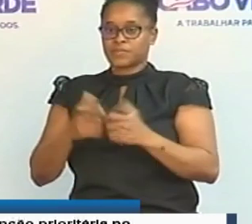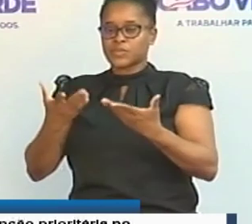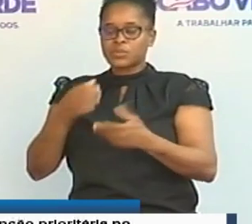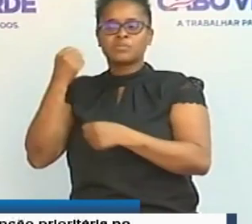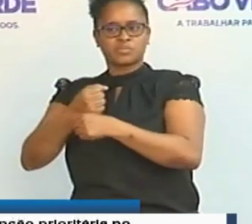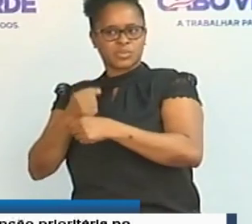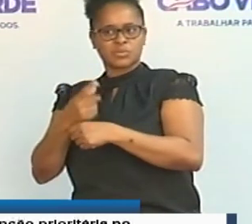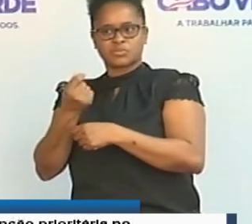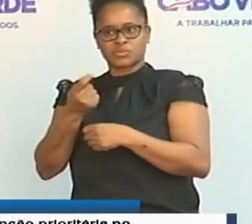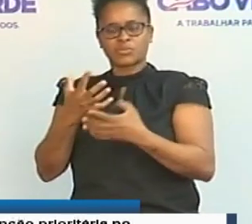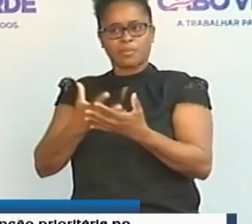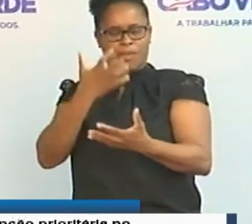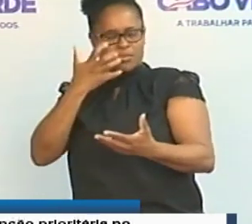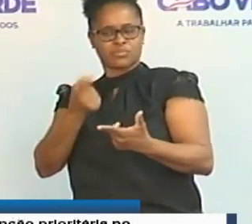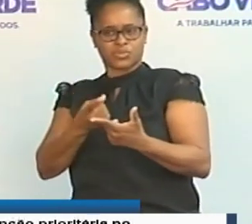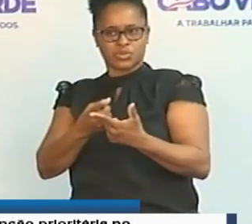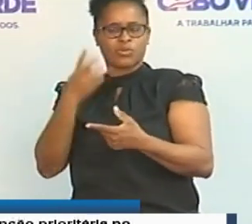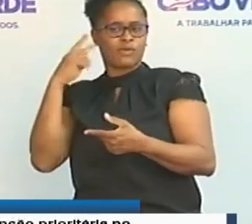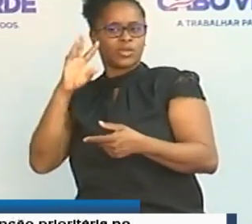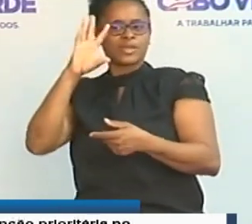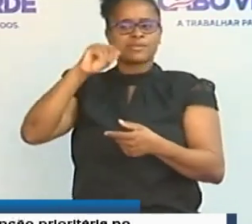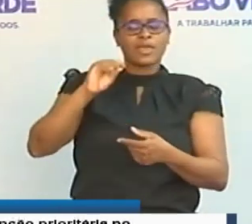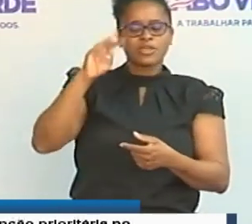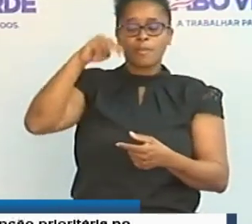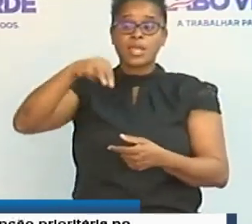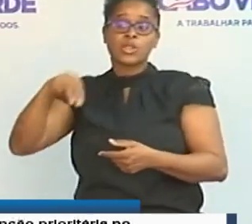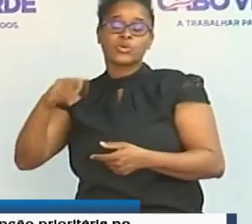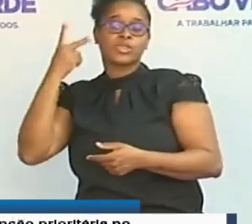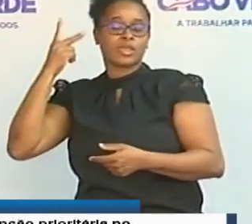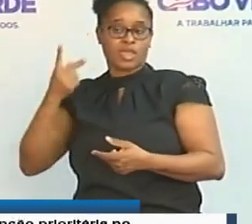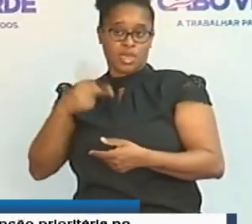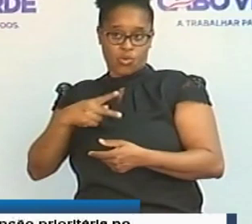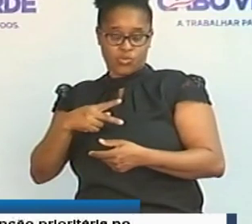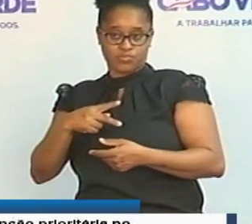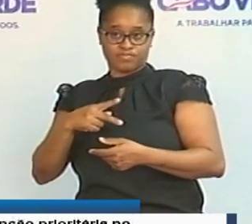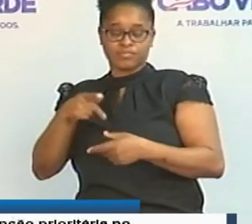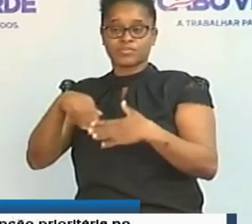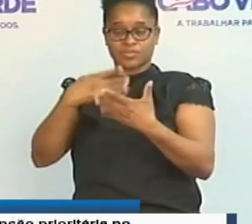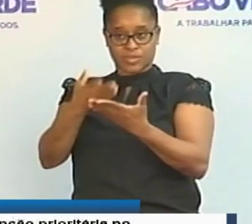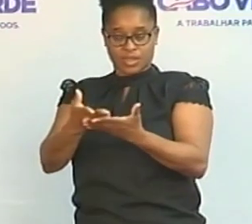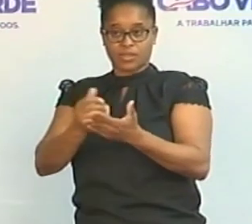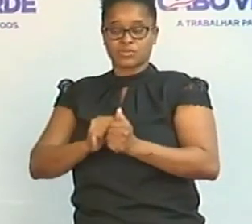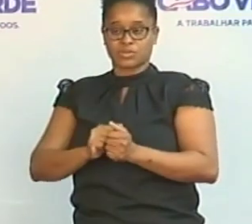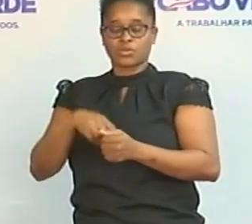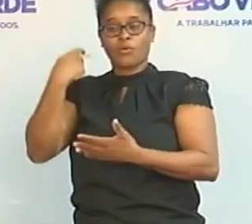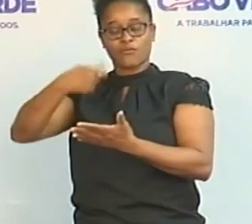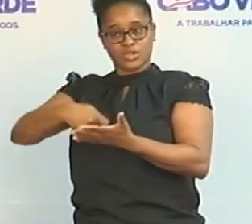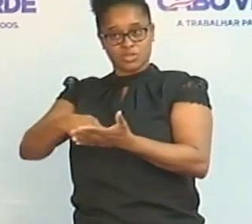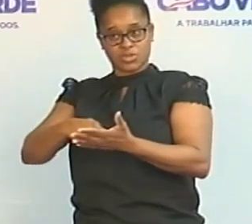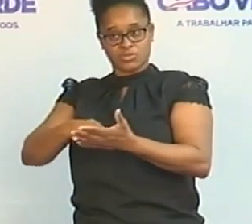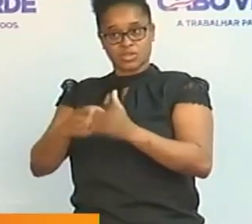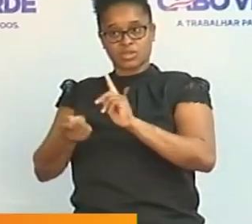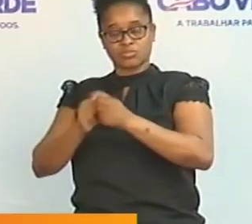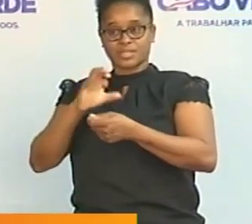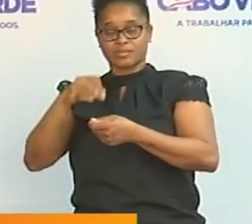Operacionalização do Fundo de Impacto no valor de 10 milhões de euros destinado ao financiamento da